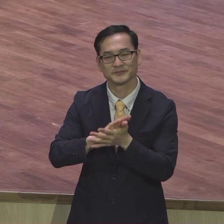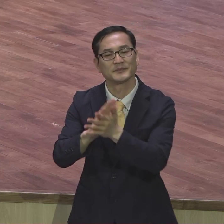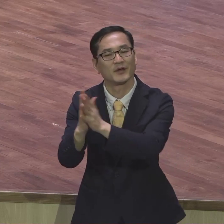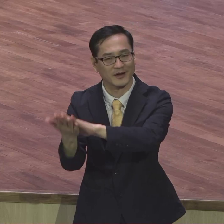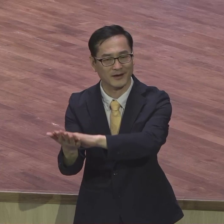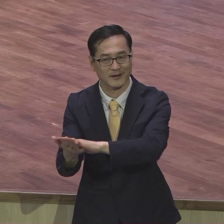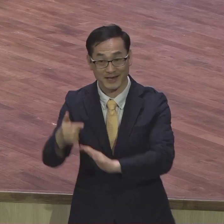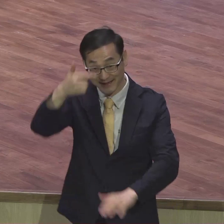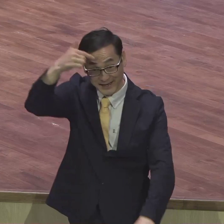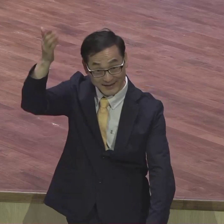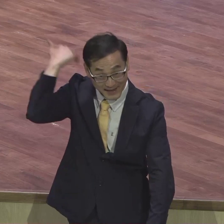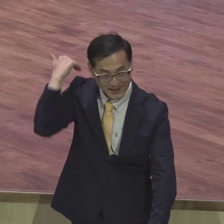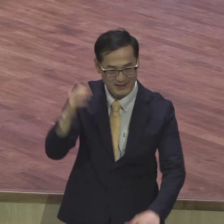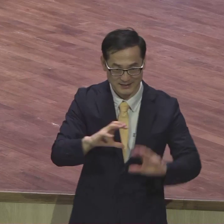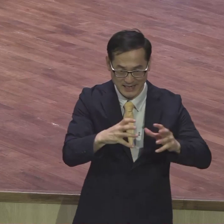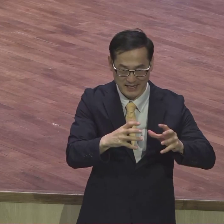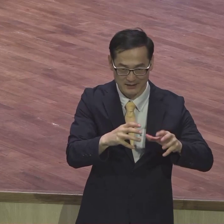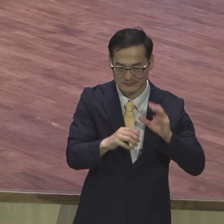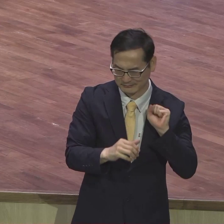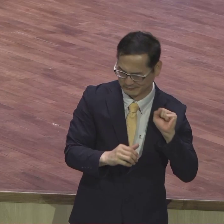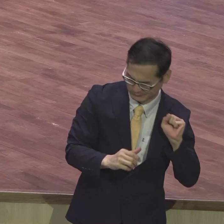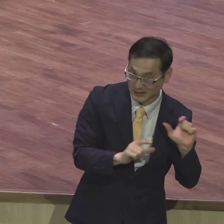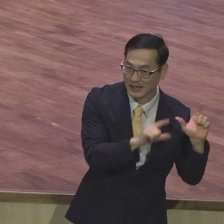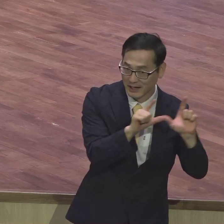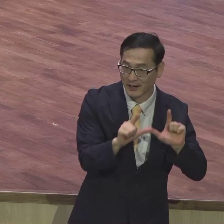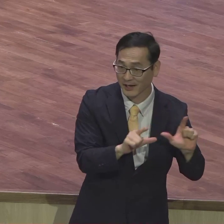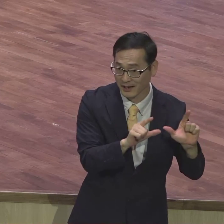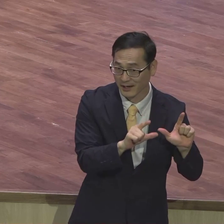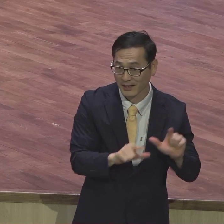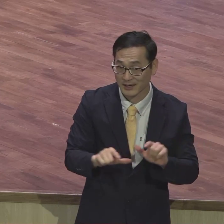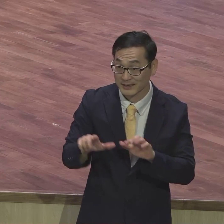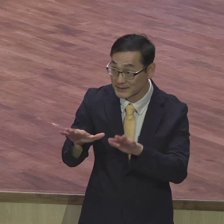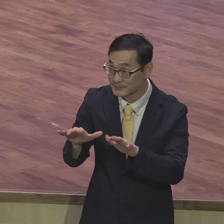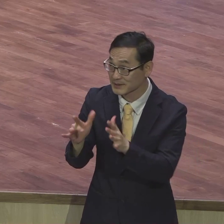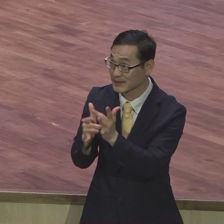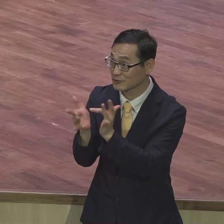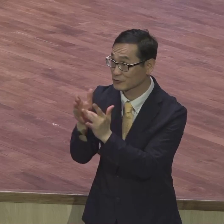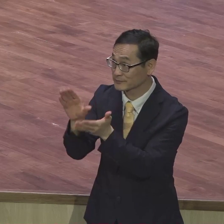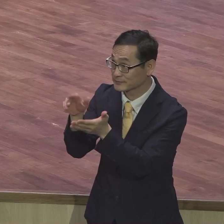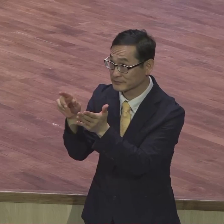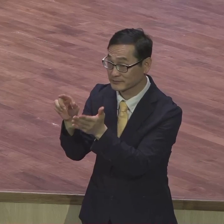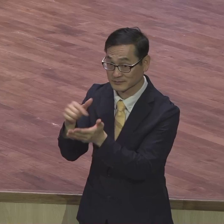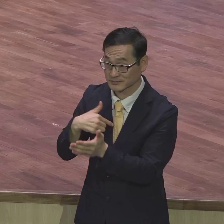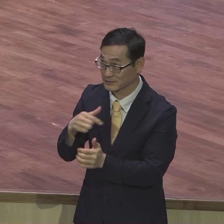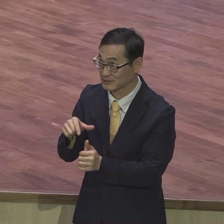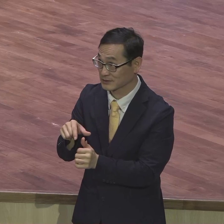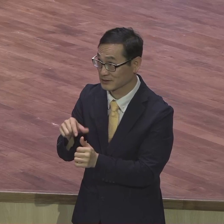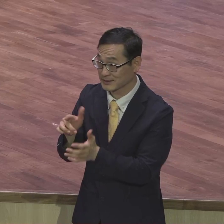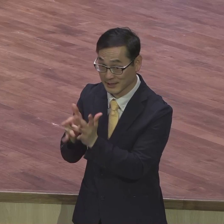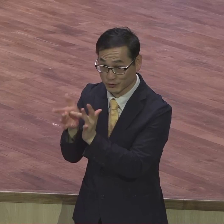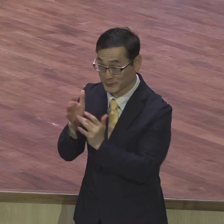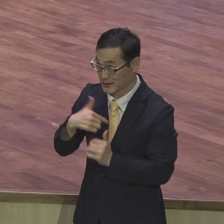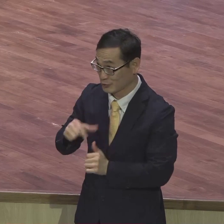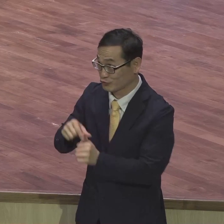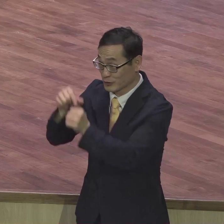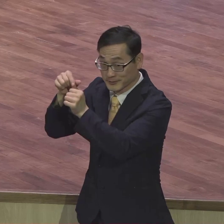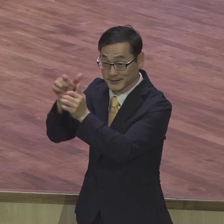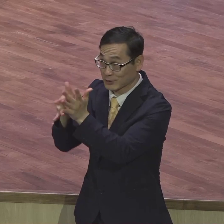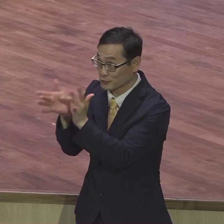세상 풍속을 쫓아 살았지만 이제는 뭐요 자꾸 옛 털에서 벗어납니다 불순자 상태에 살았던 거 종교상을